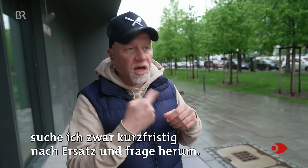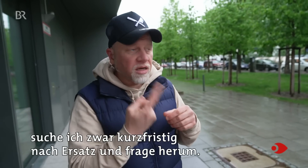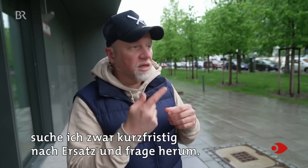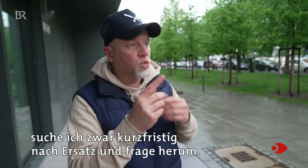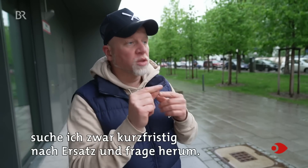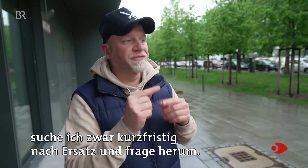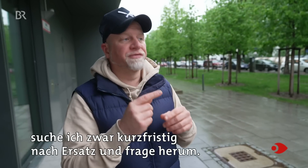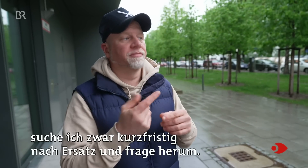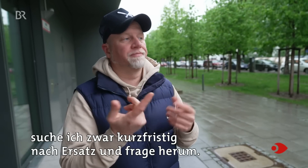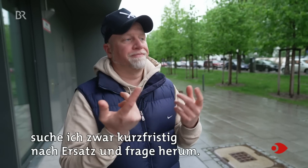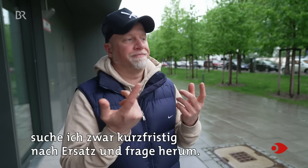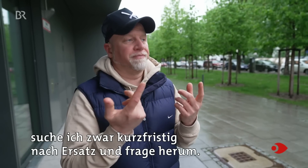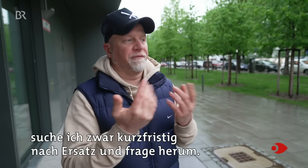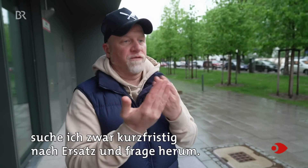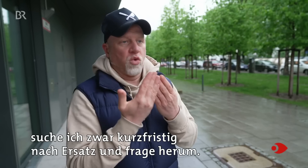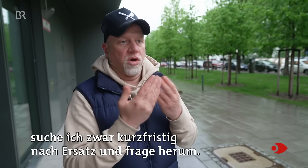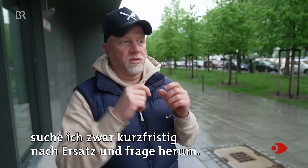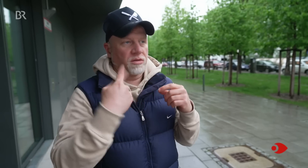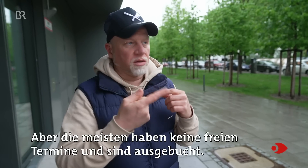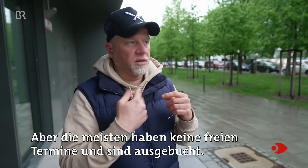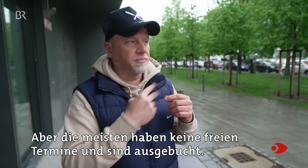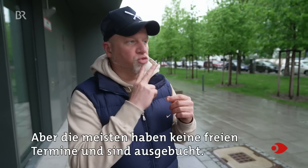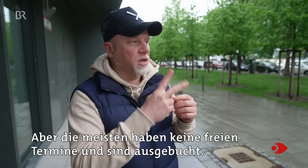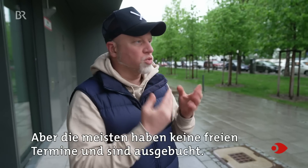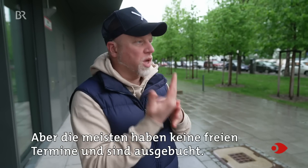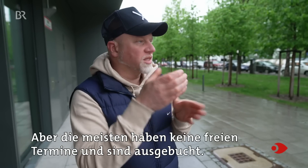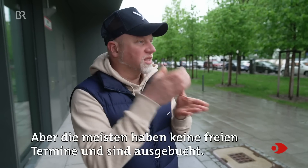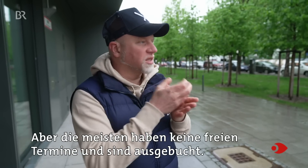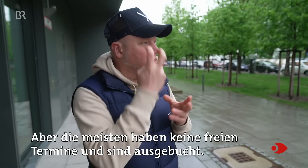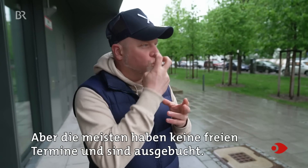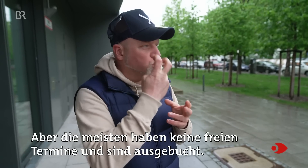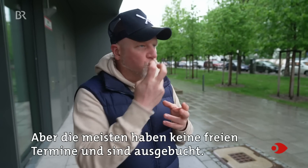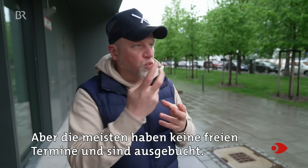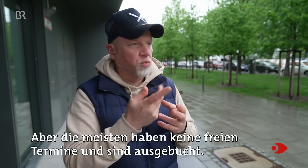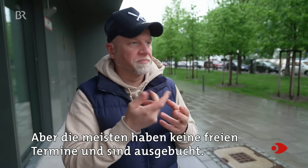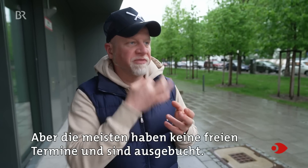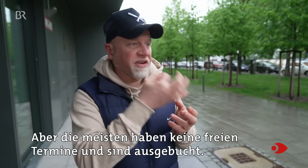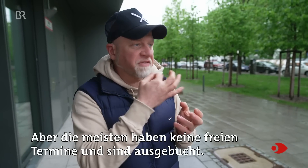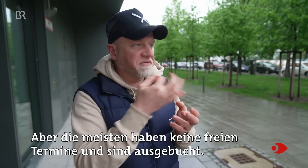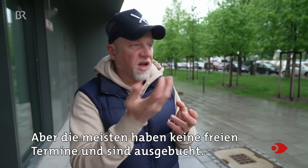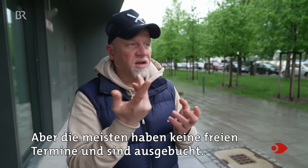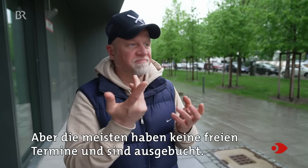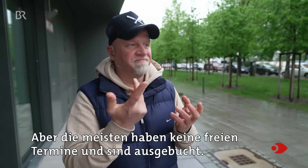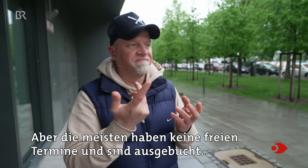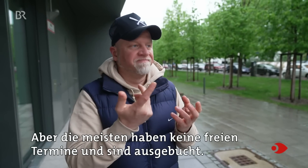zwar kurzfristig nach Ersatz und frage herum. Aber die meisten haben keine freien Termine und sind ausgebucht.